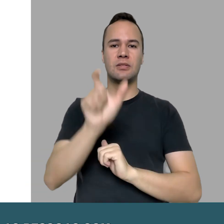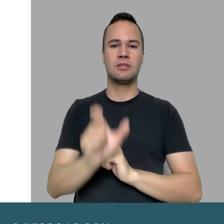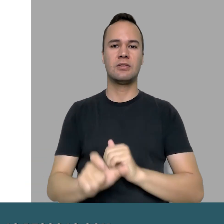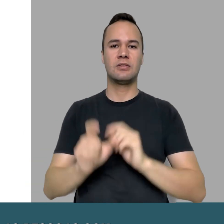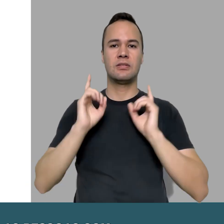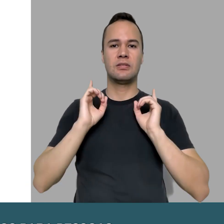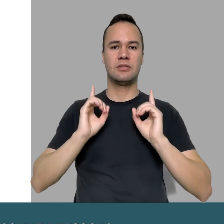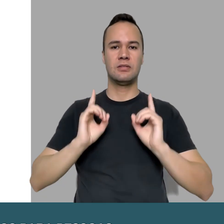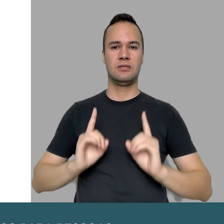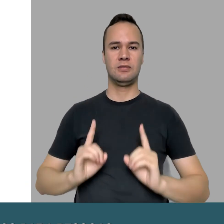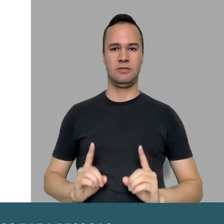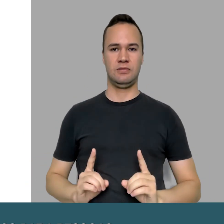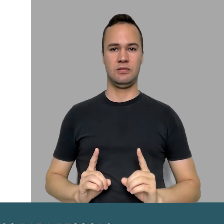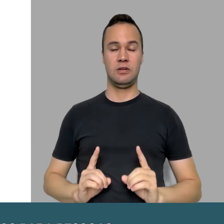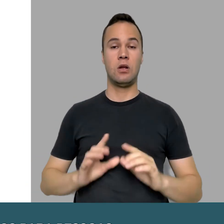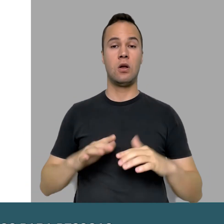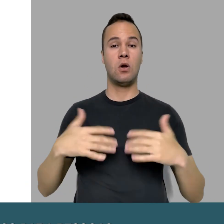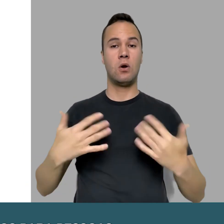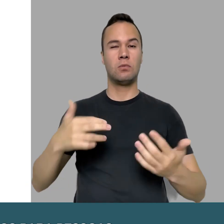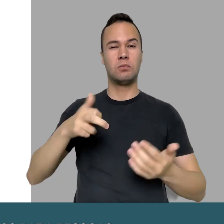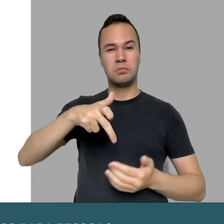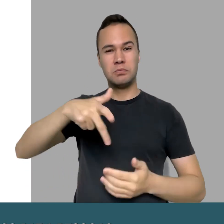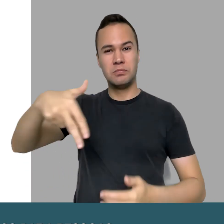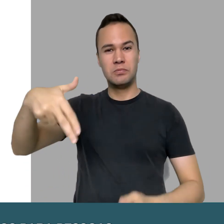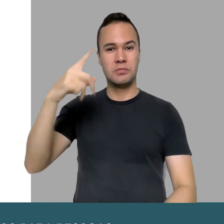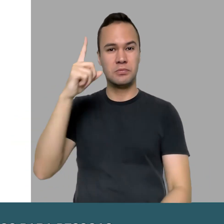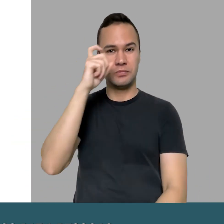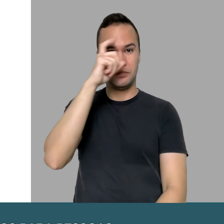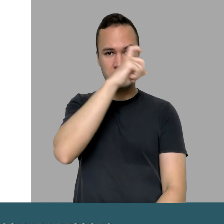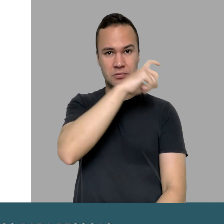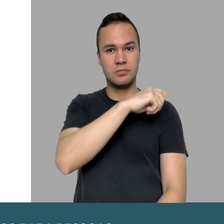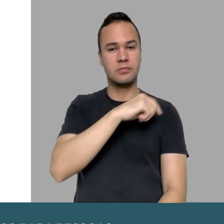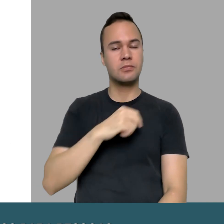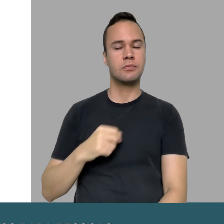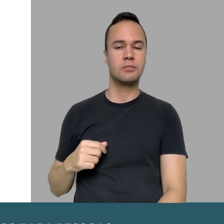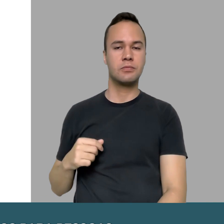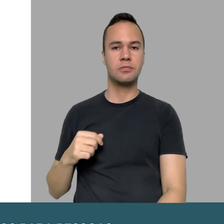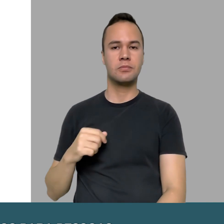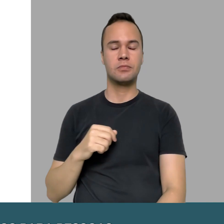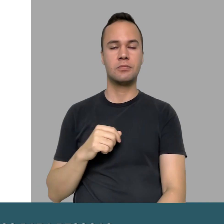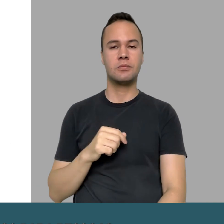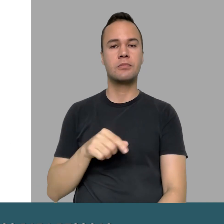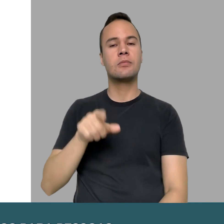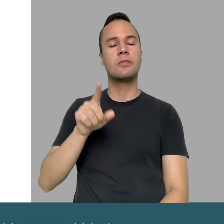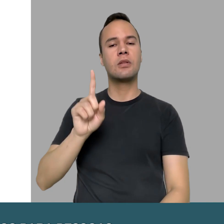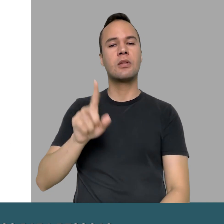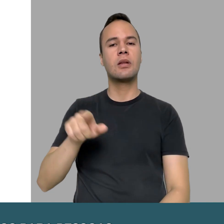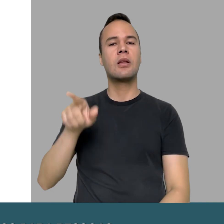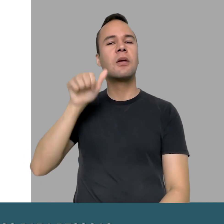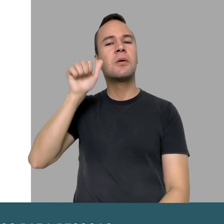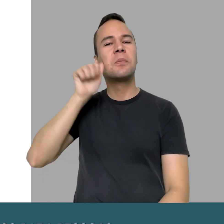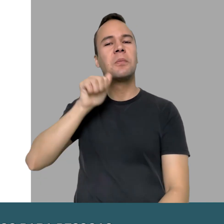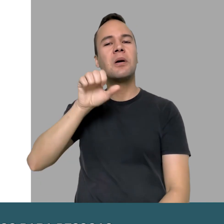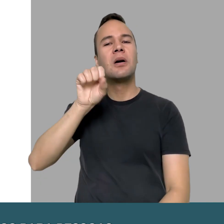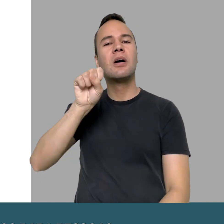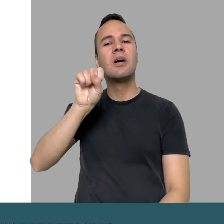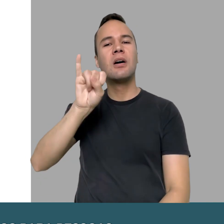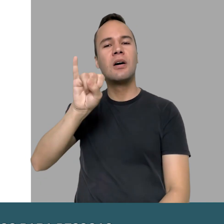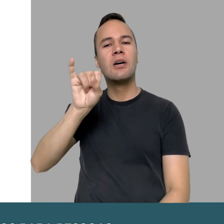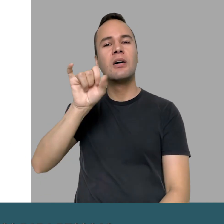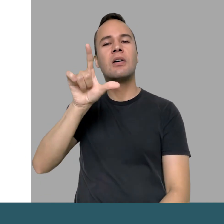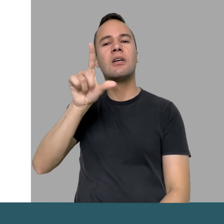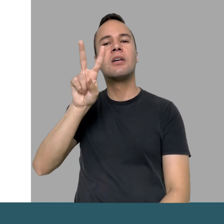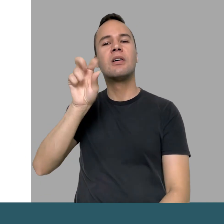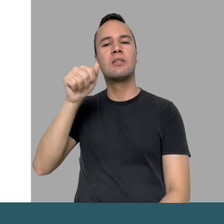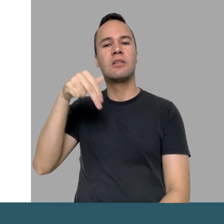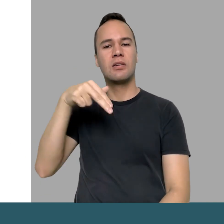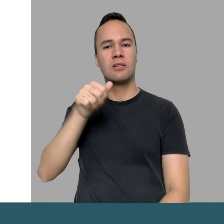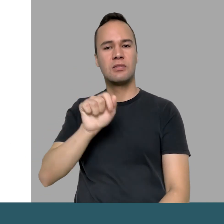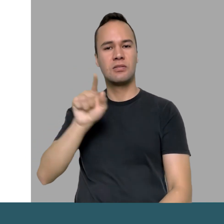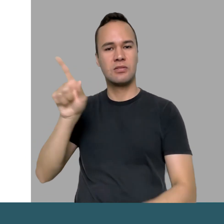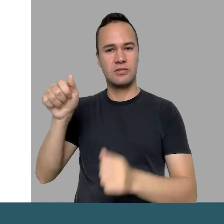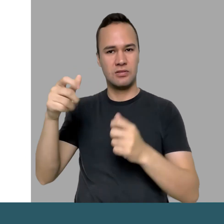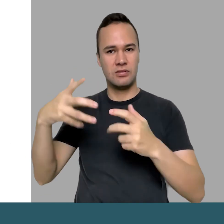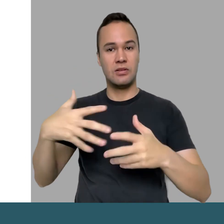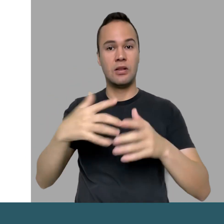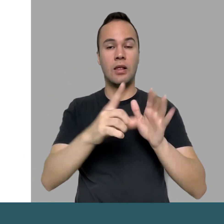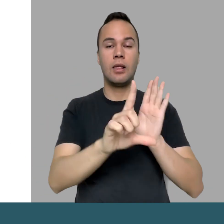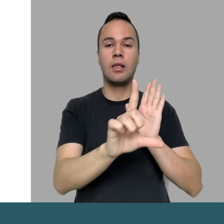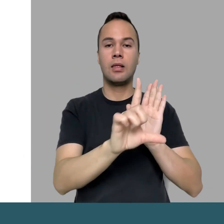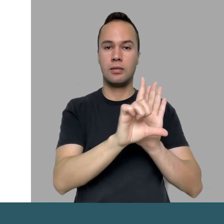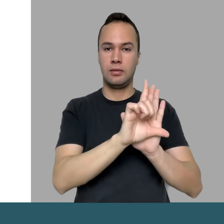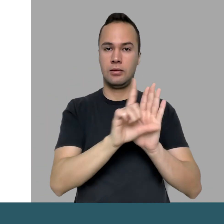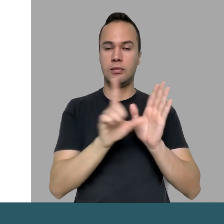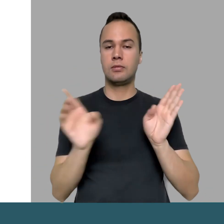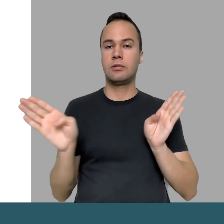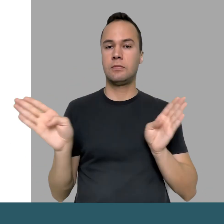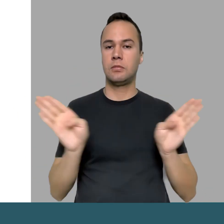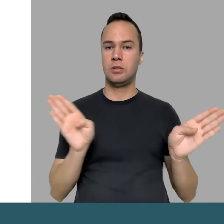de São Paulo. E táxis adaptados para pessoas com deficiência como a própria